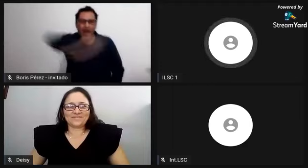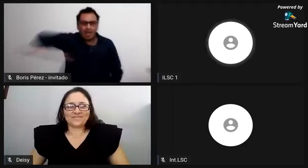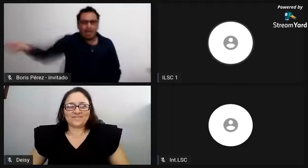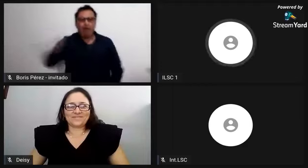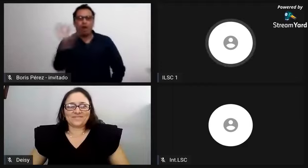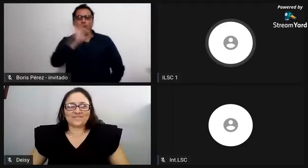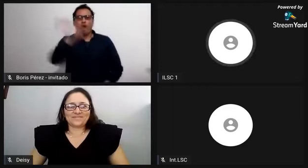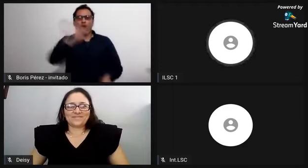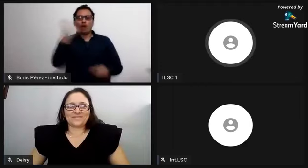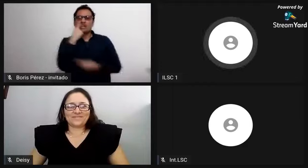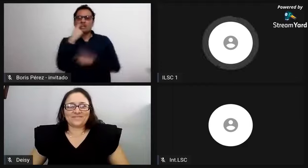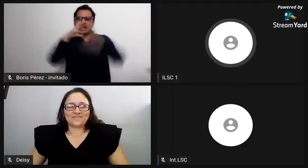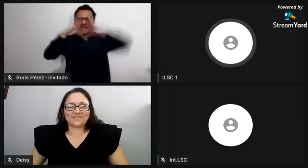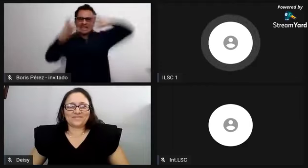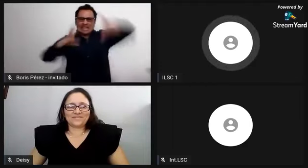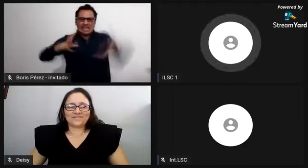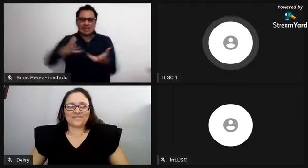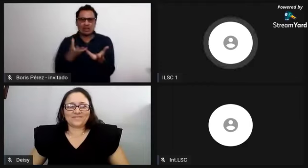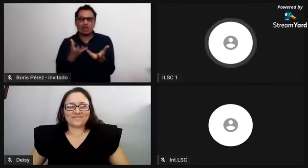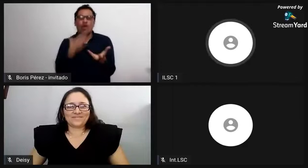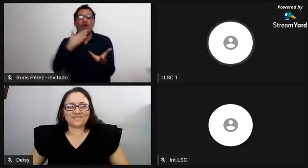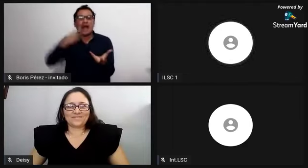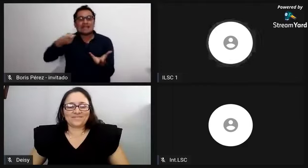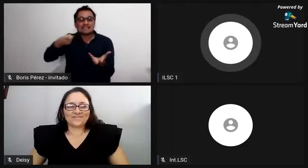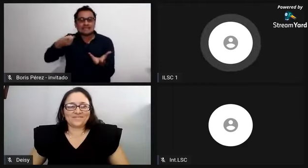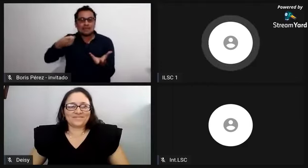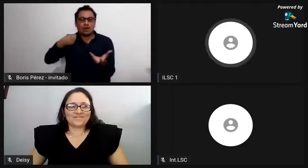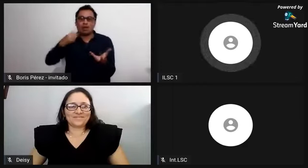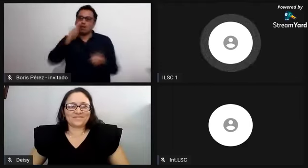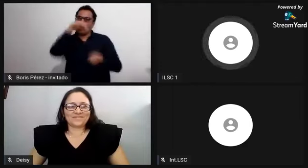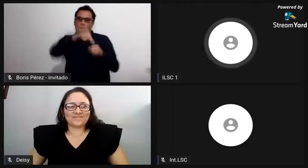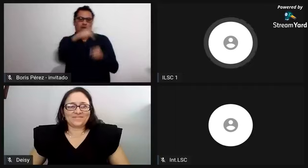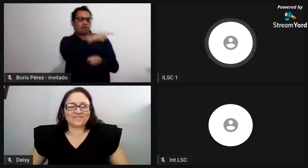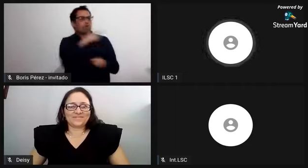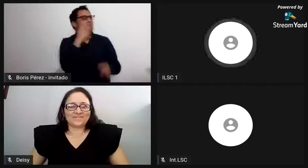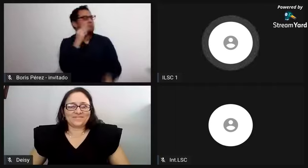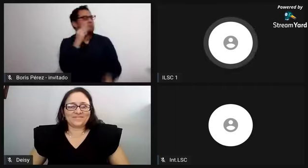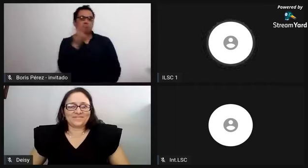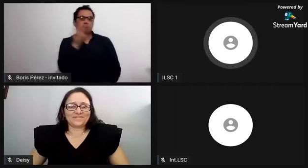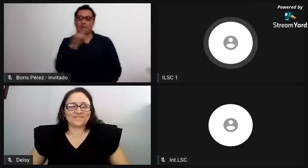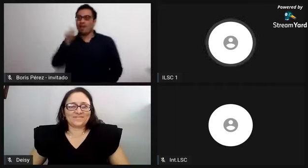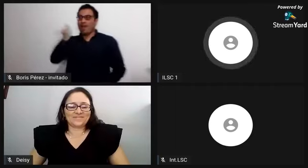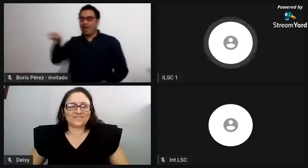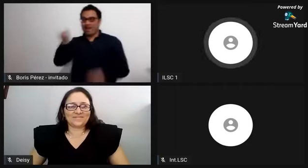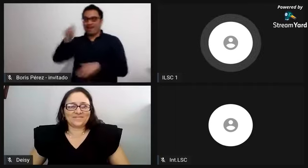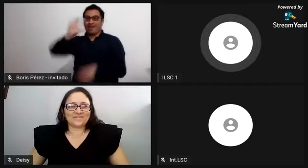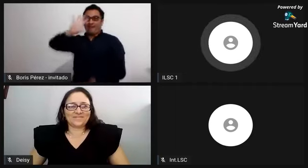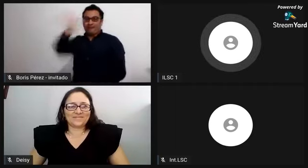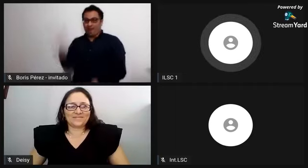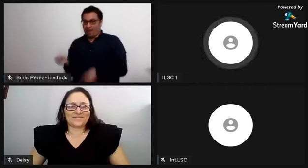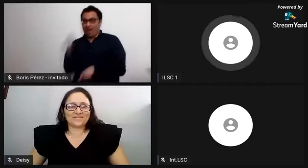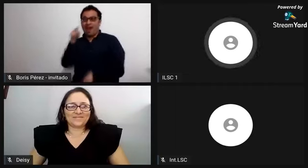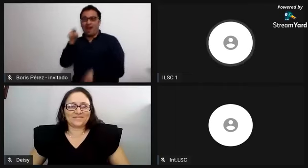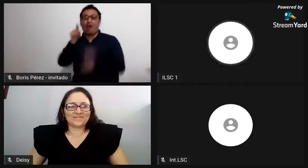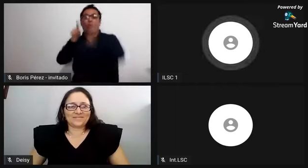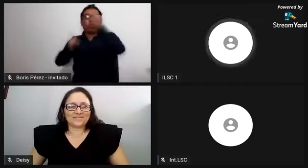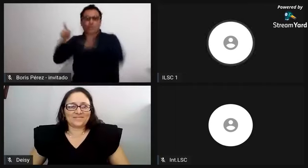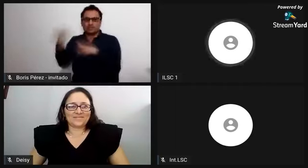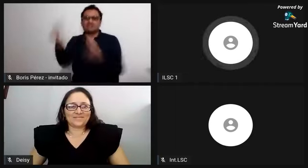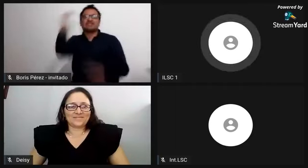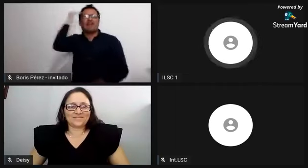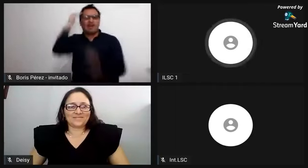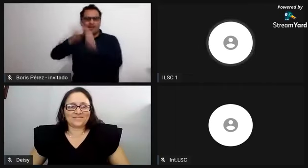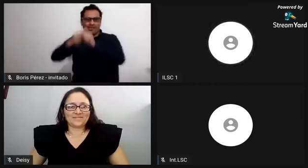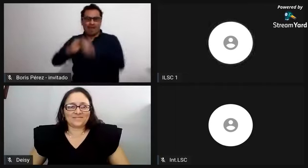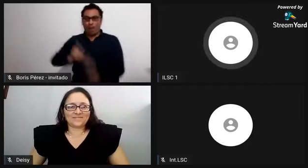les mencionaba en la tertulia, pues ya luego ellos son traficados y comercializados alrededor de Europa. Pero cuando en España